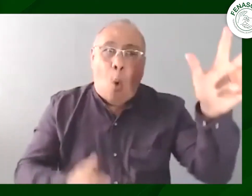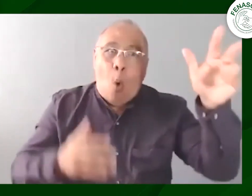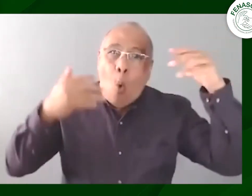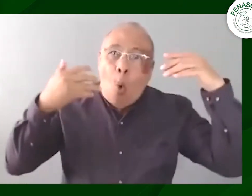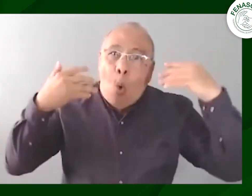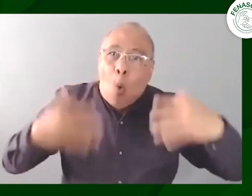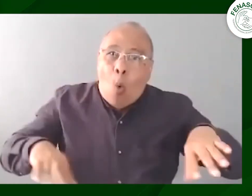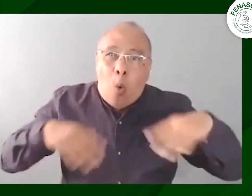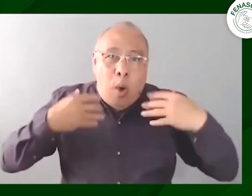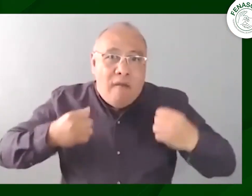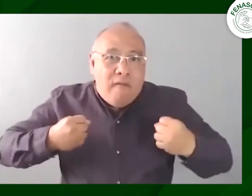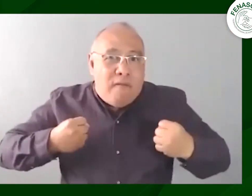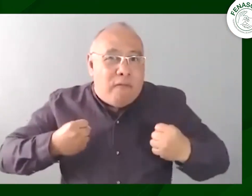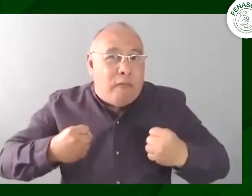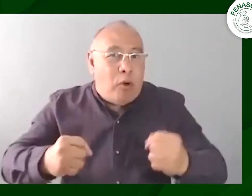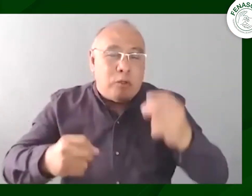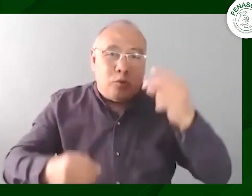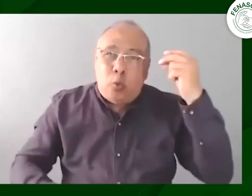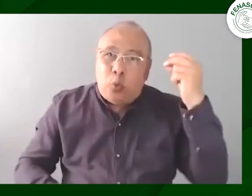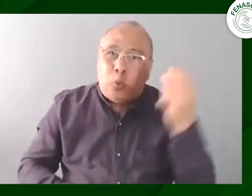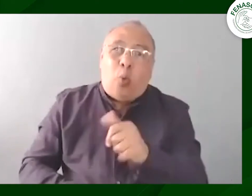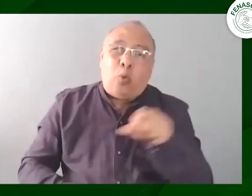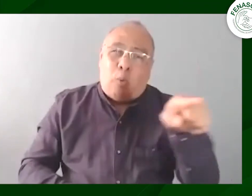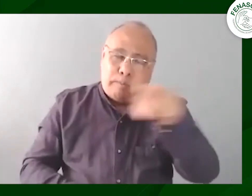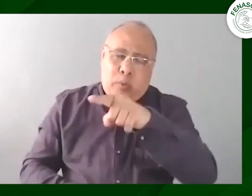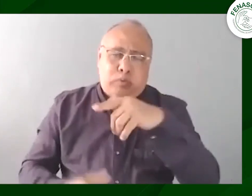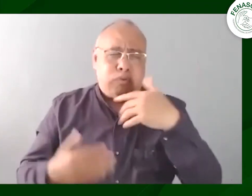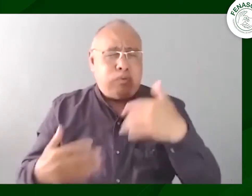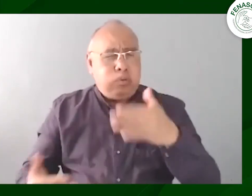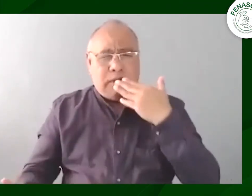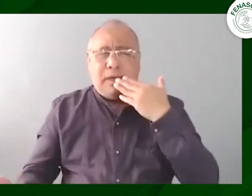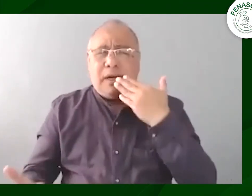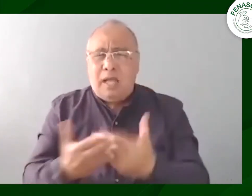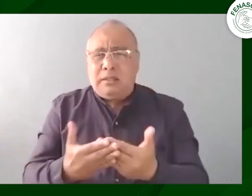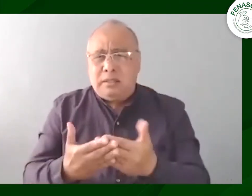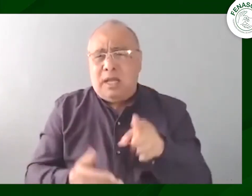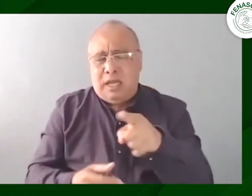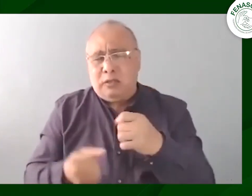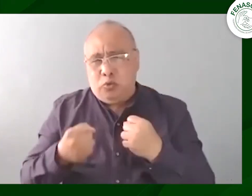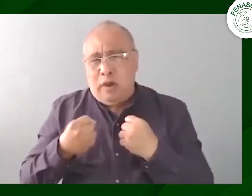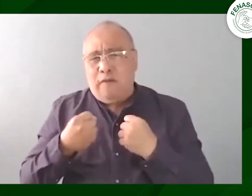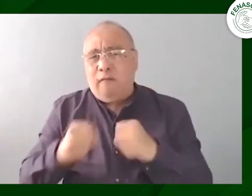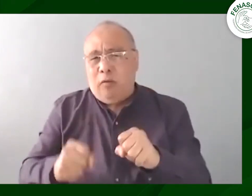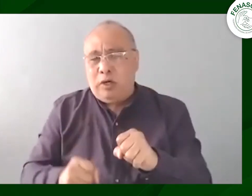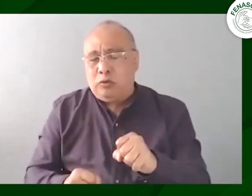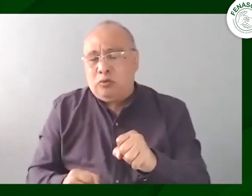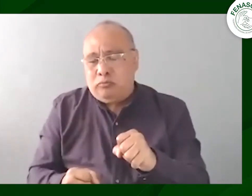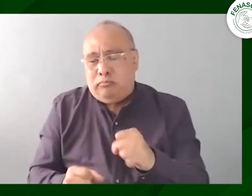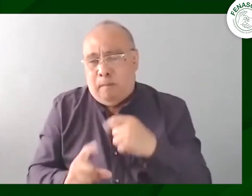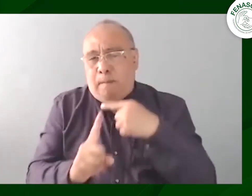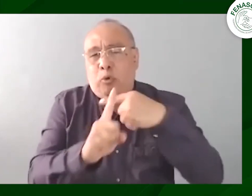nuevamente se devolvieron a sus municipios muchas gracias por todo el esfuerzo que mostraron